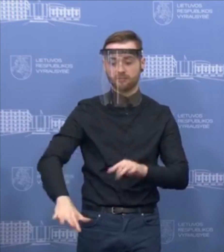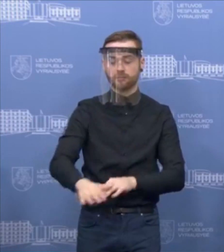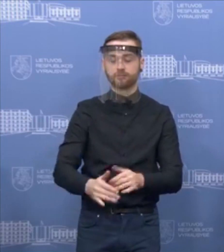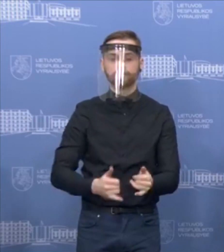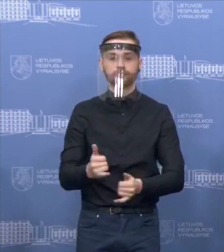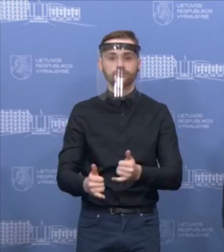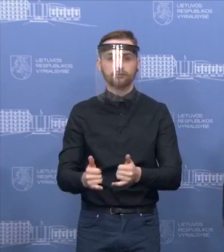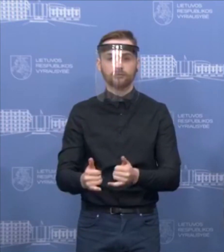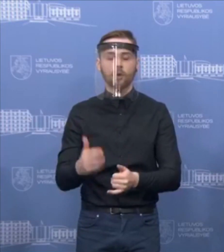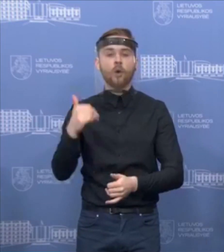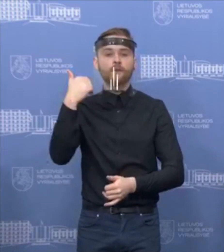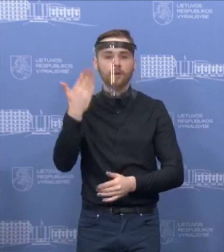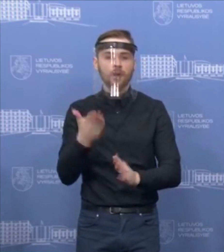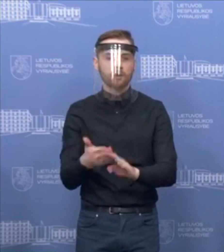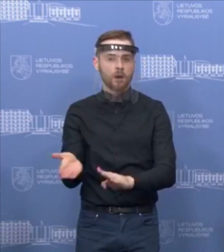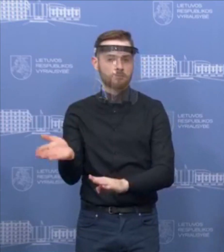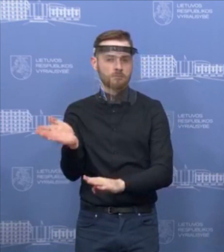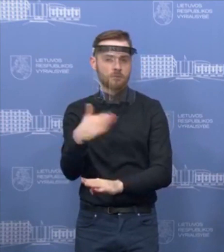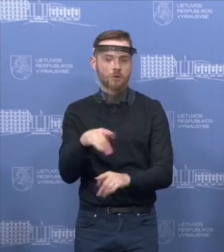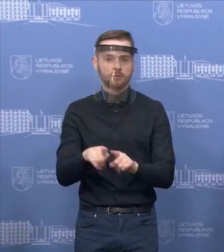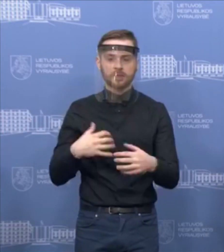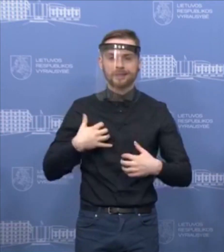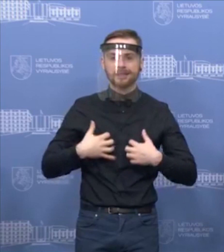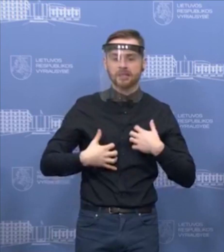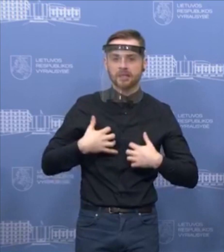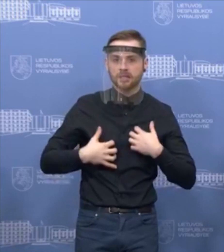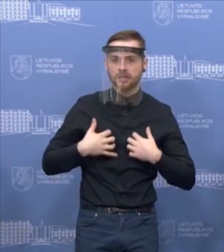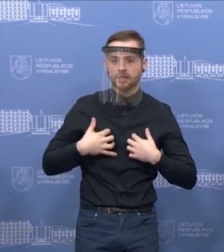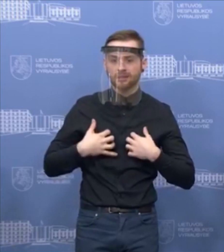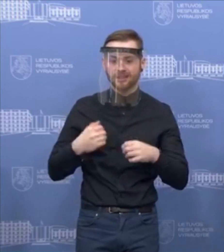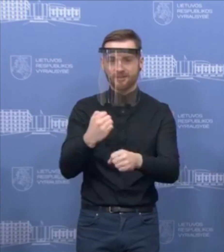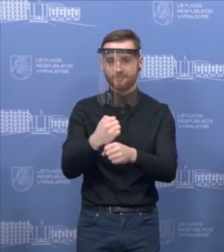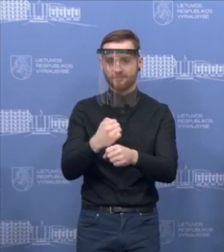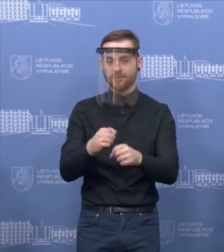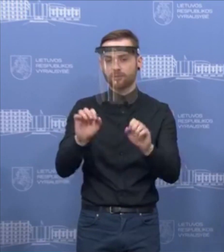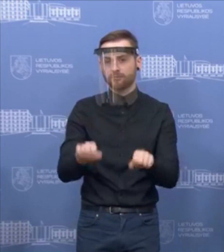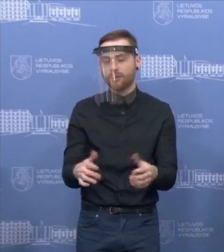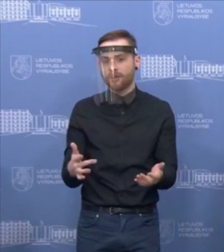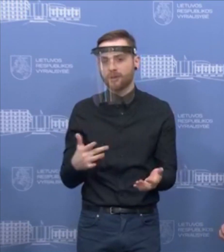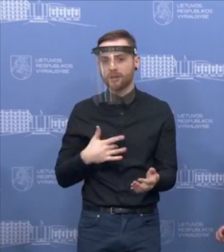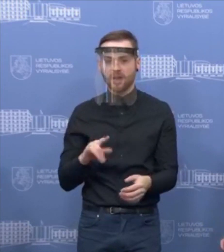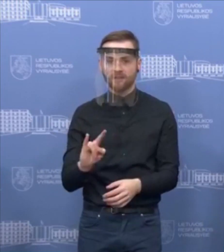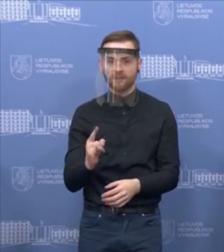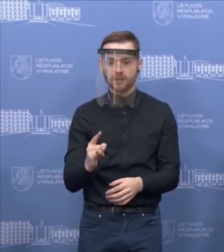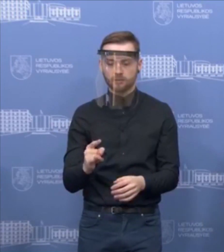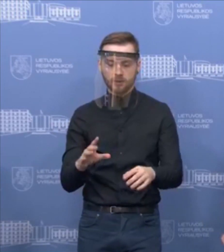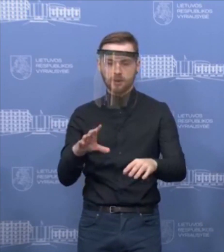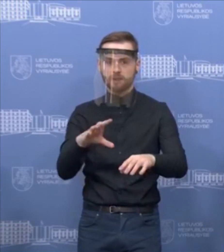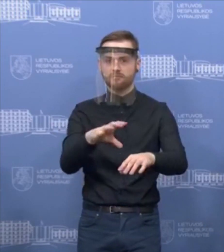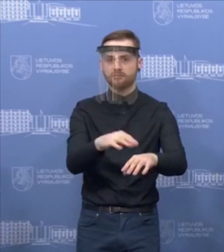ir po to parėjote namo labai greitai ir tuos batus gali, nežinau, paliesti vaikai,